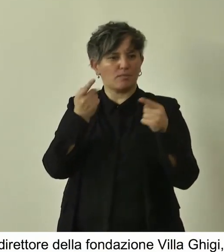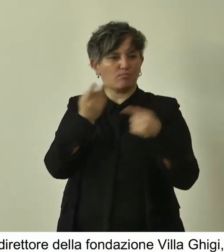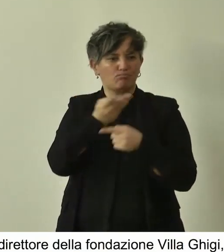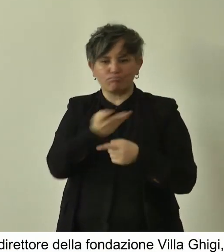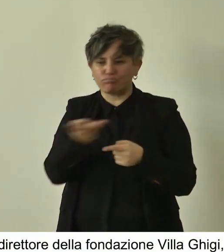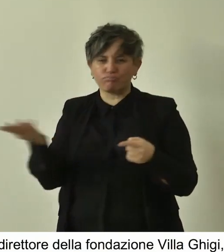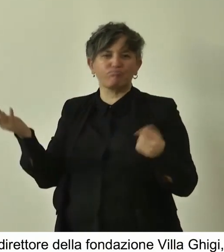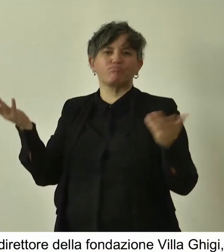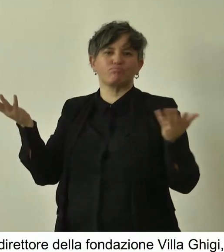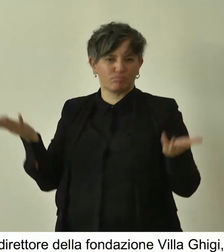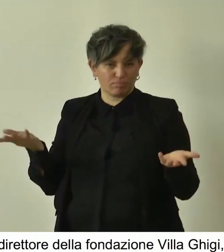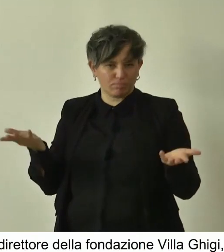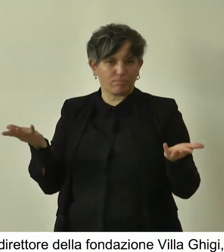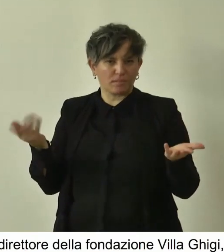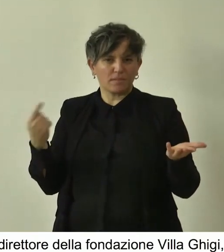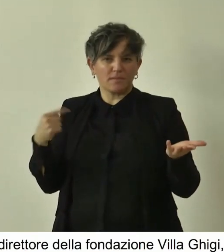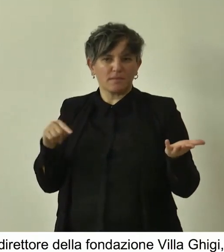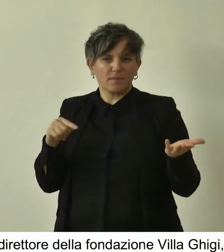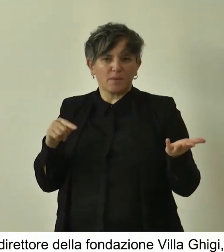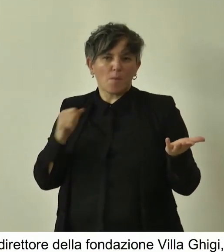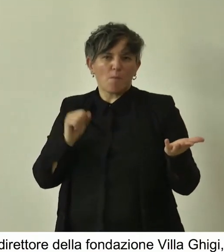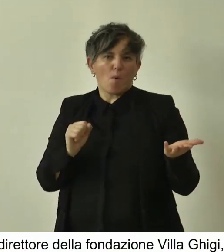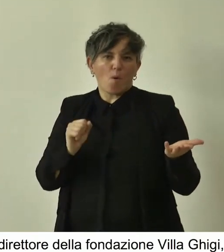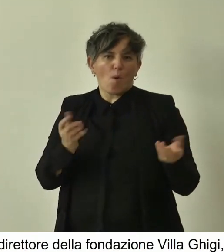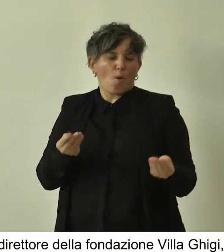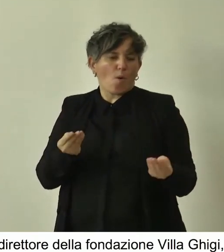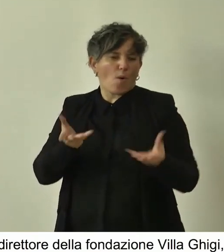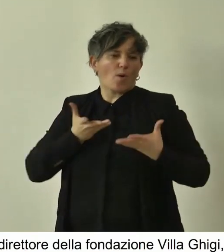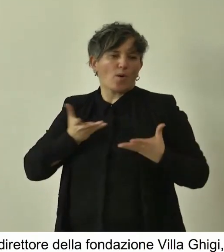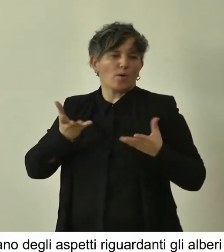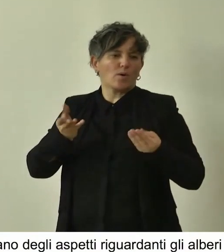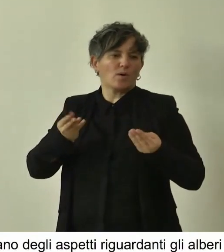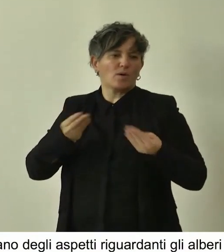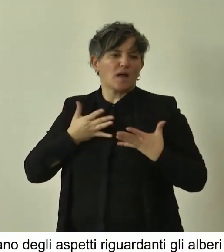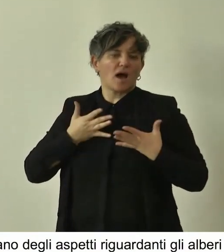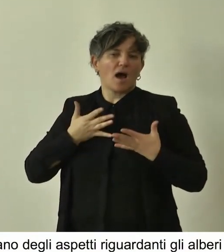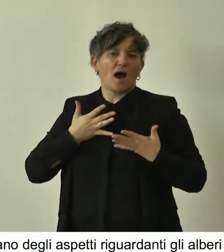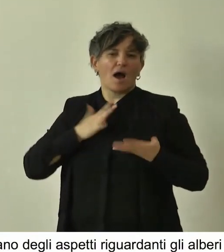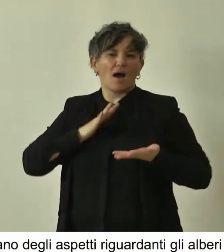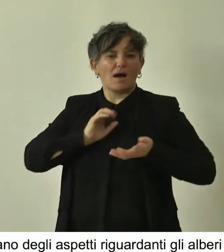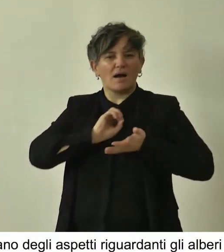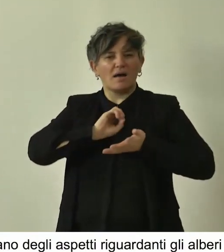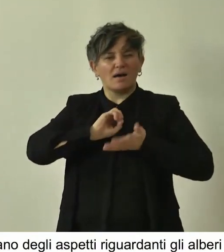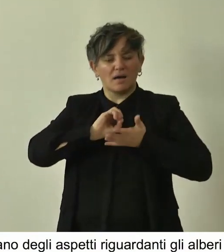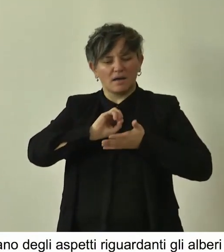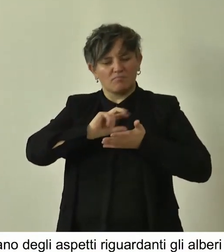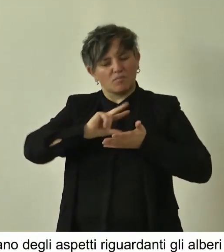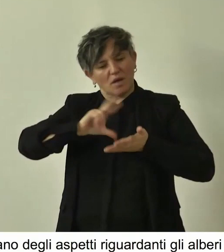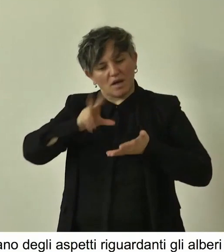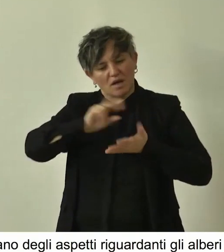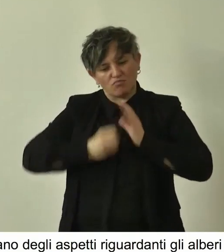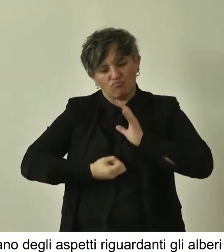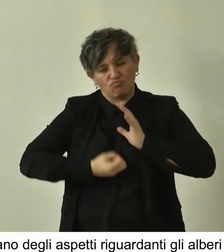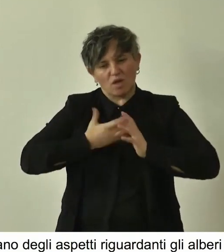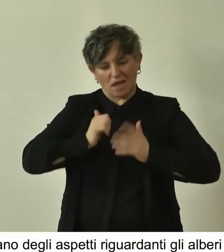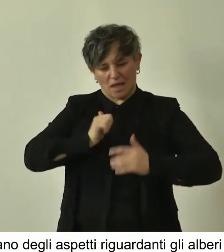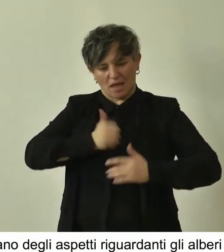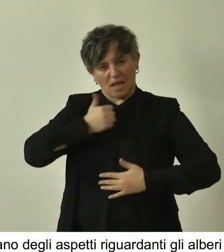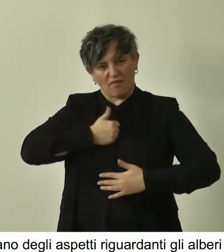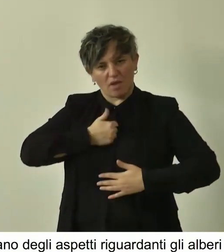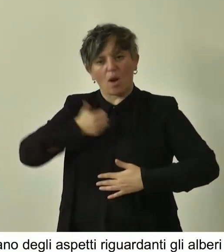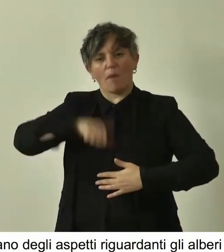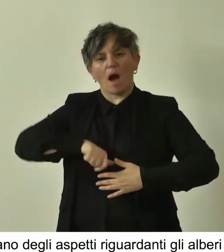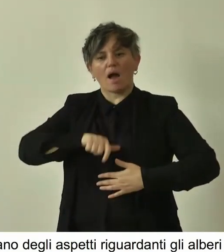aiutarci a una rigenerazione sia individuale che collettiva grazie alla loro